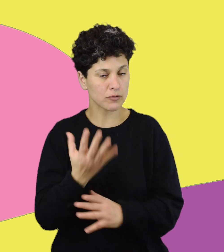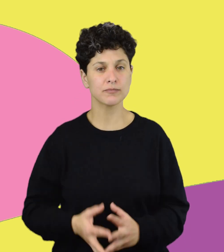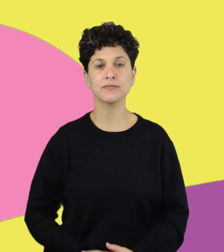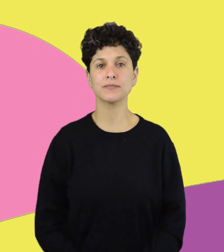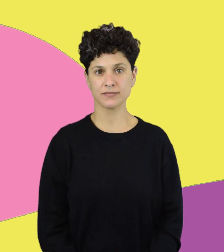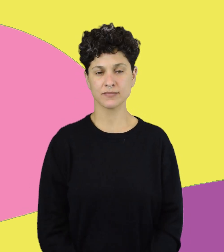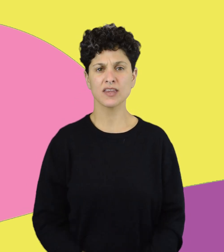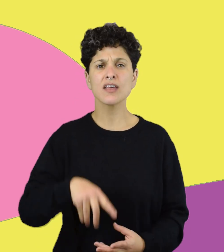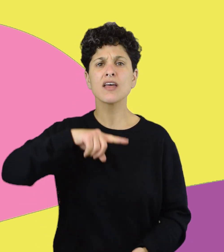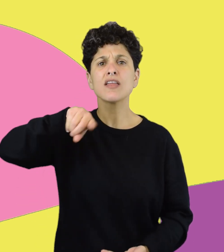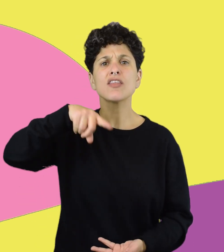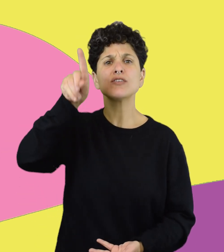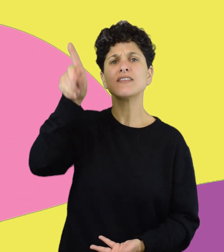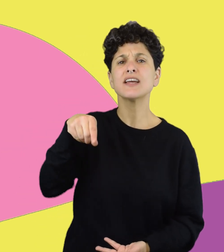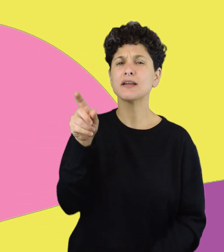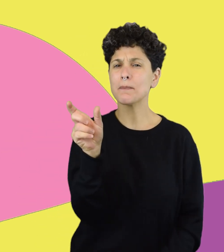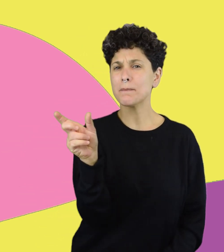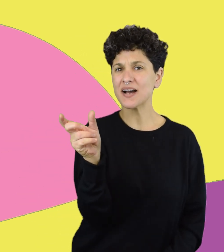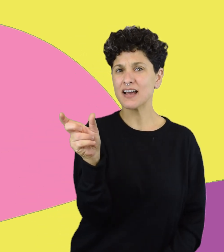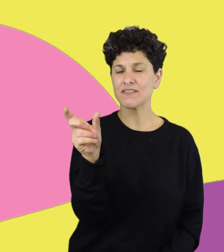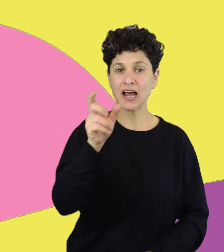¿Cuál es la etimología de la palabra candombe?